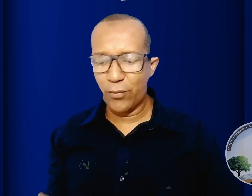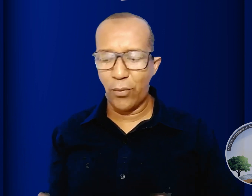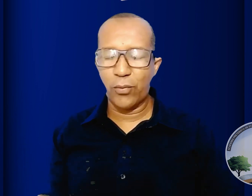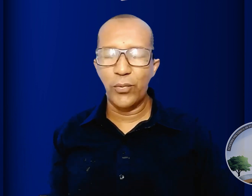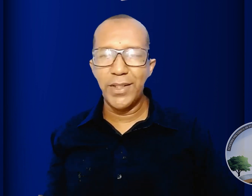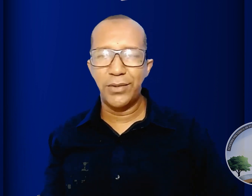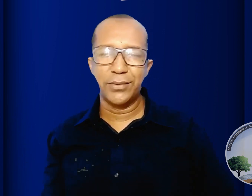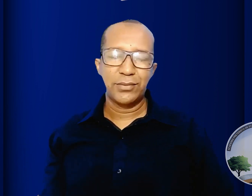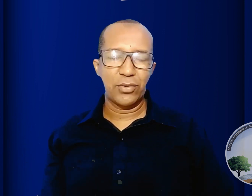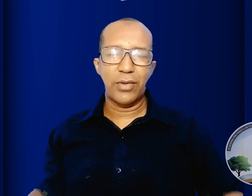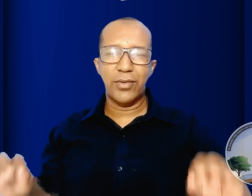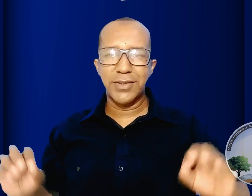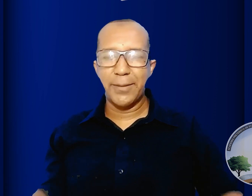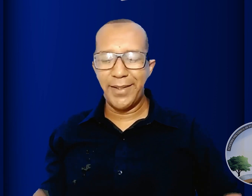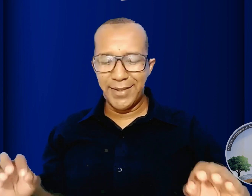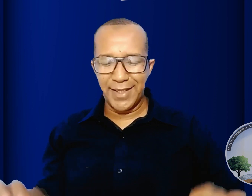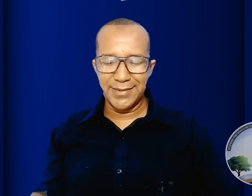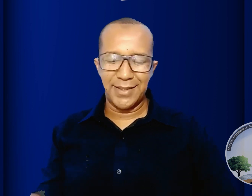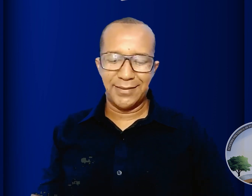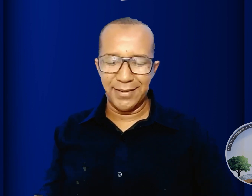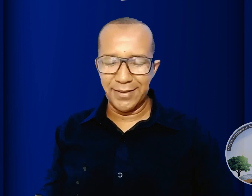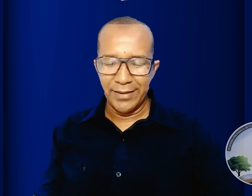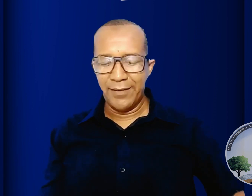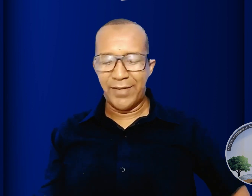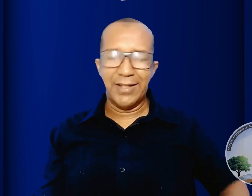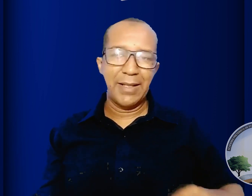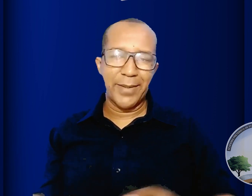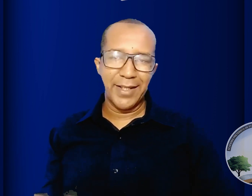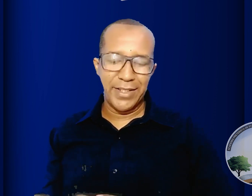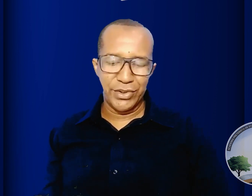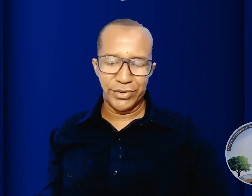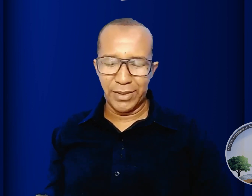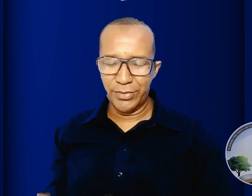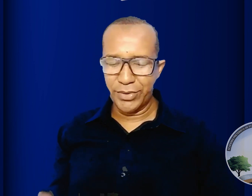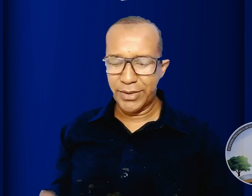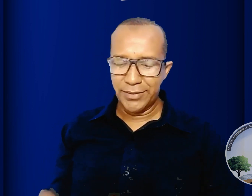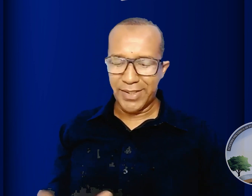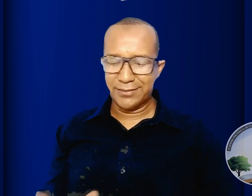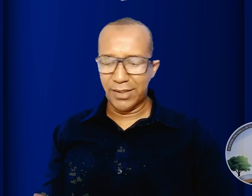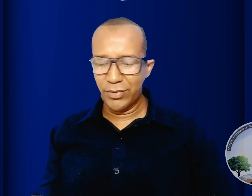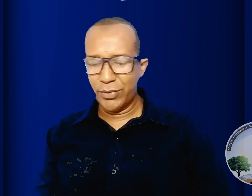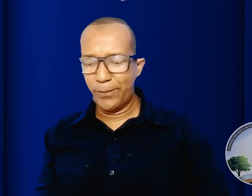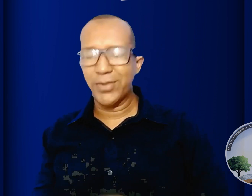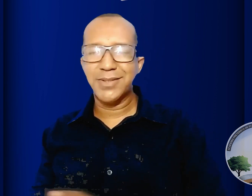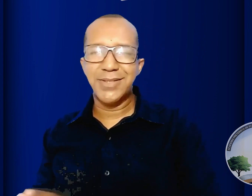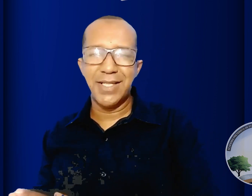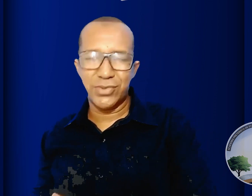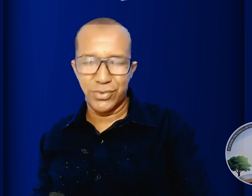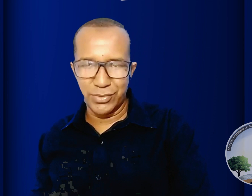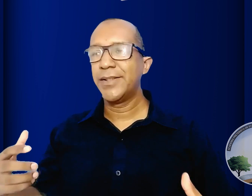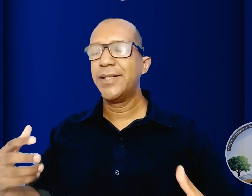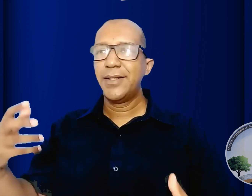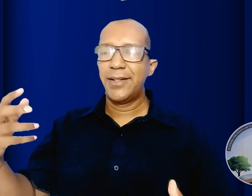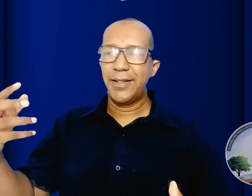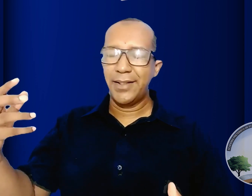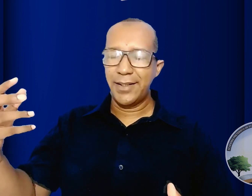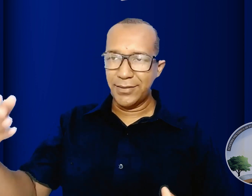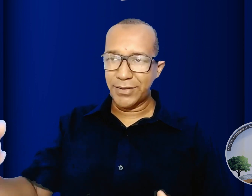concluído gloriosamente em 70 vale lembrar que estamos tratando de um processo estamos